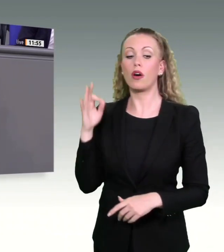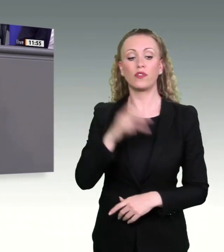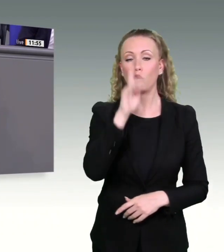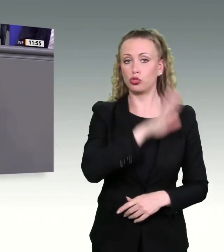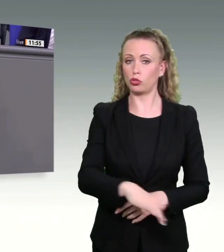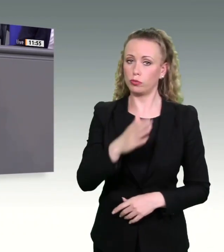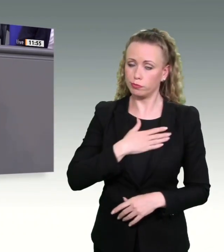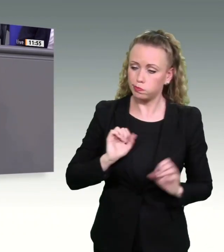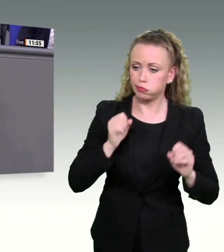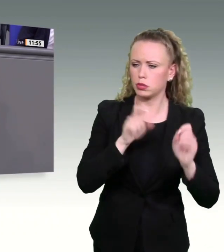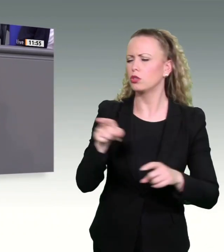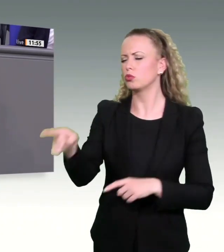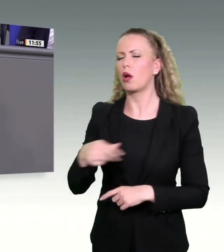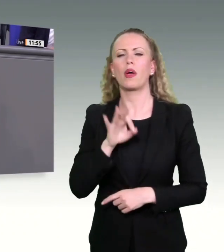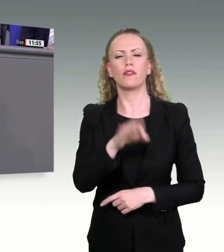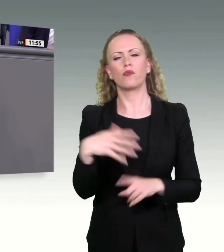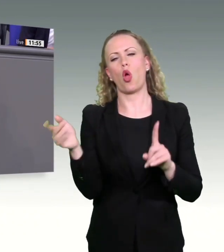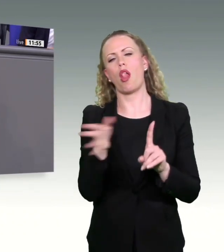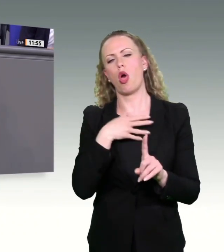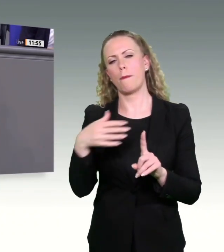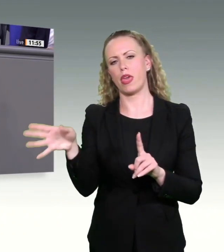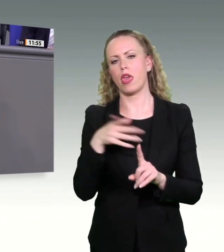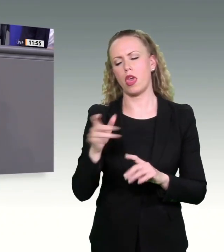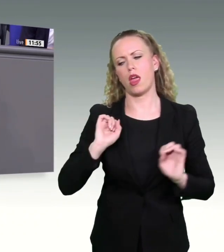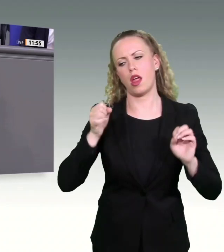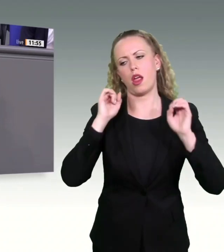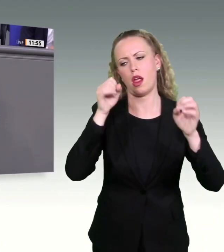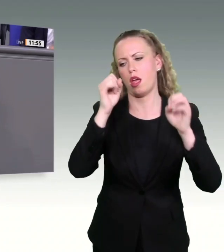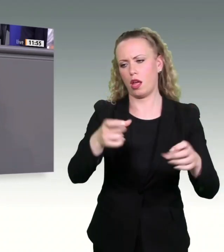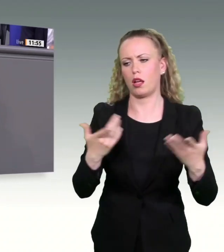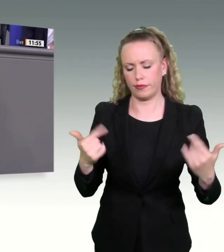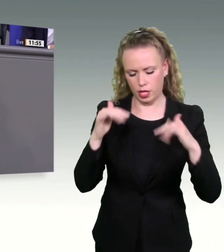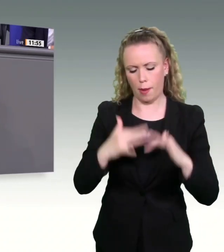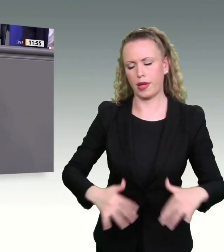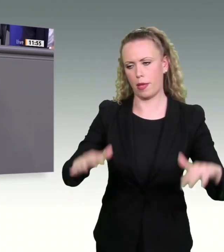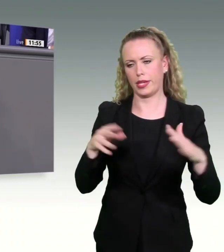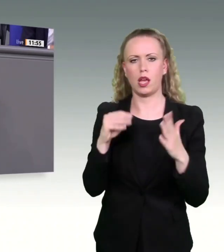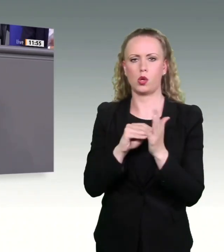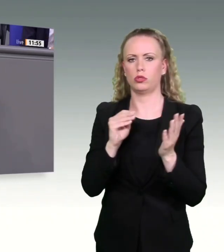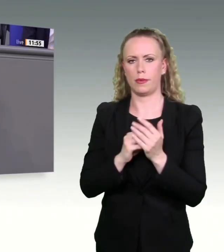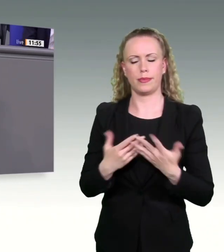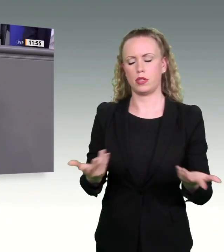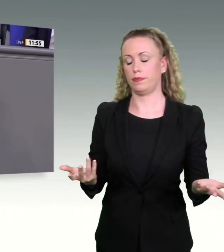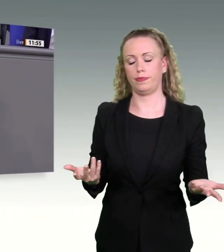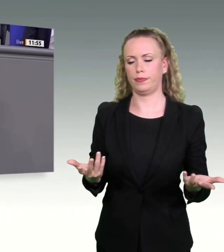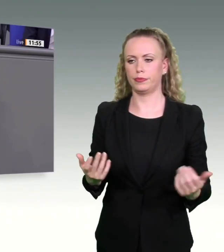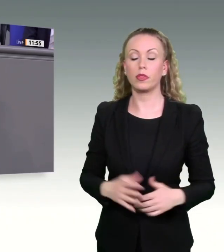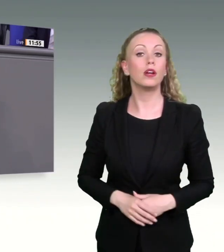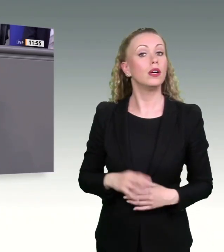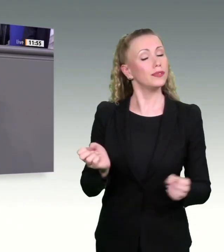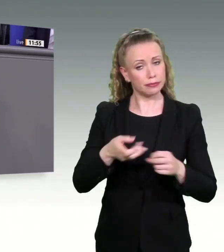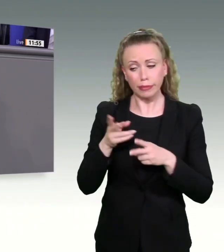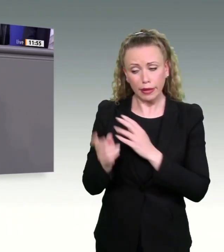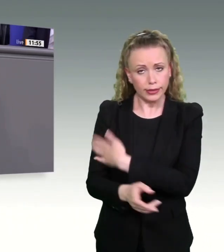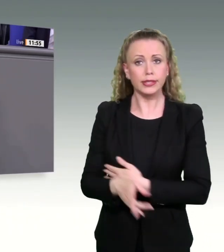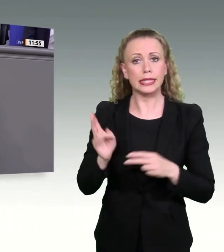leider auch in diesem Parlament finden. Natürlich ist es richtig, Planungsverfahren zu beschleunigen. Allerdings sind einige